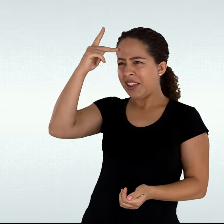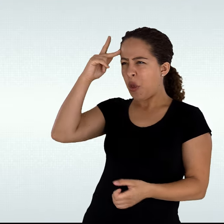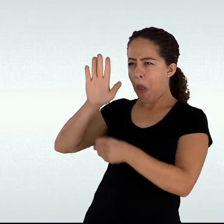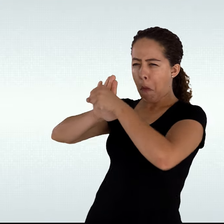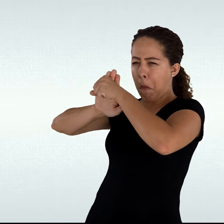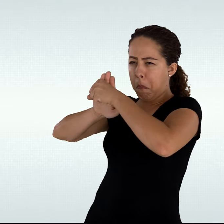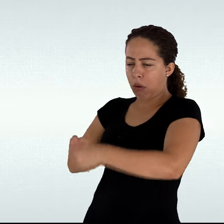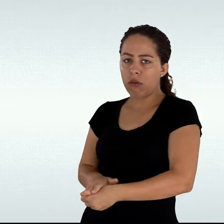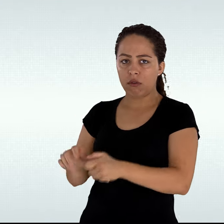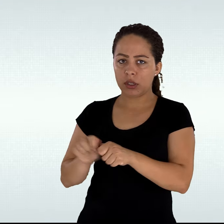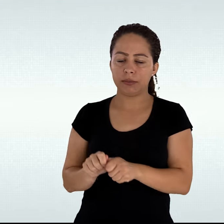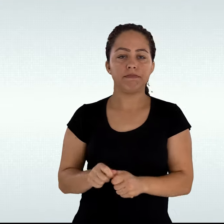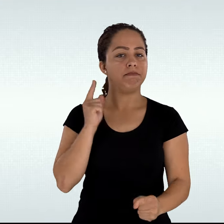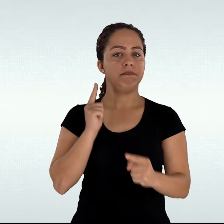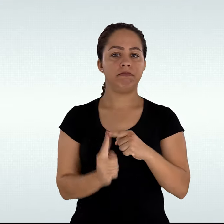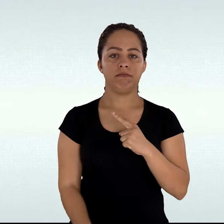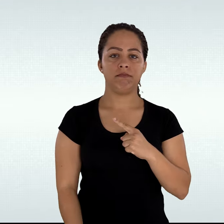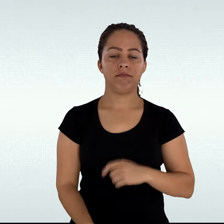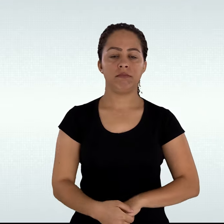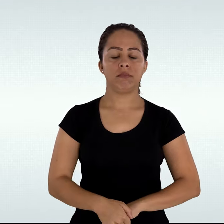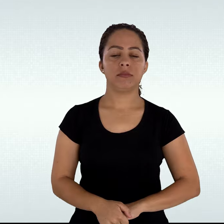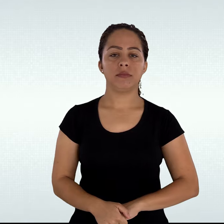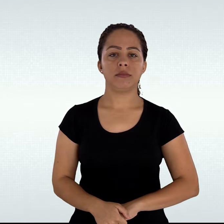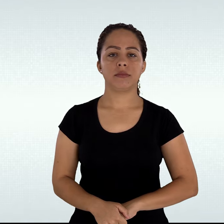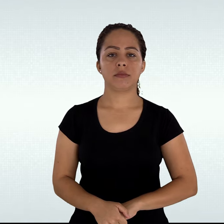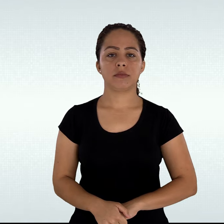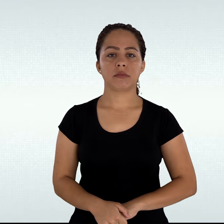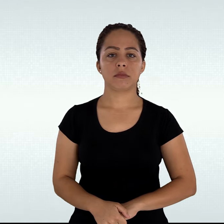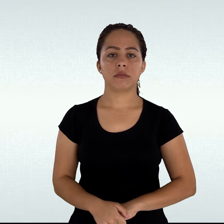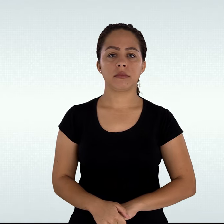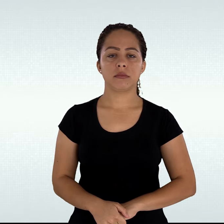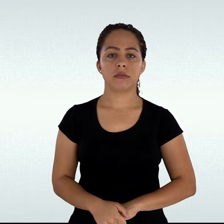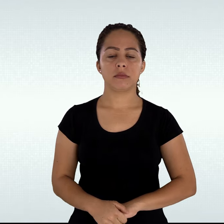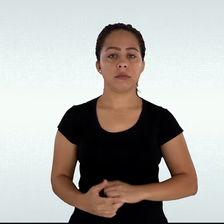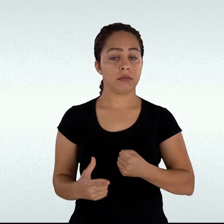circunstância não cabendo qualquer tipo de objeção de consciência.